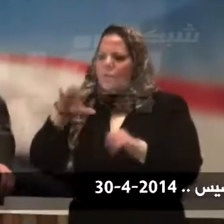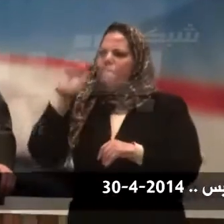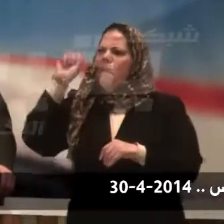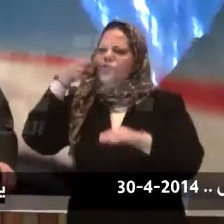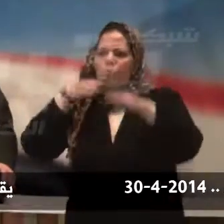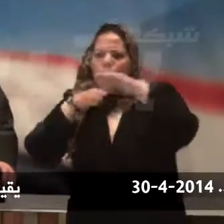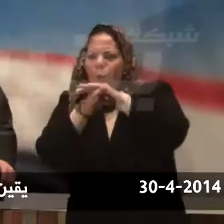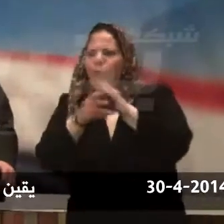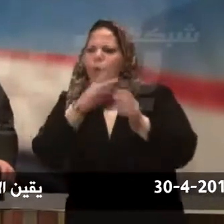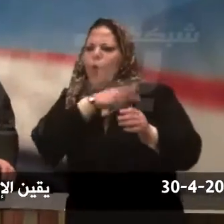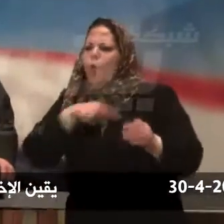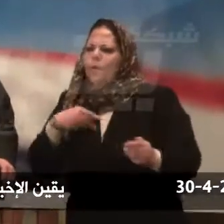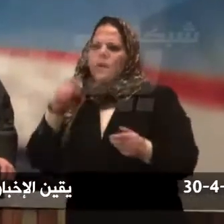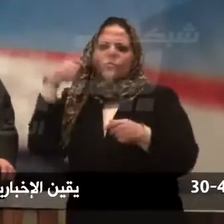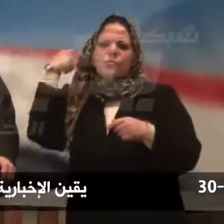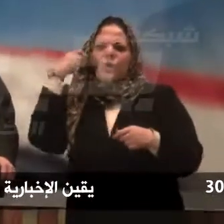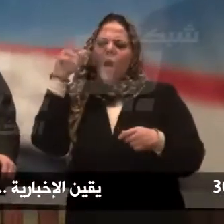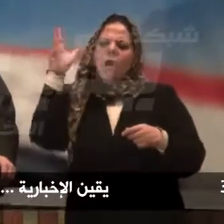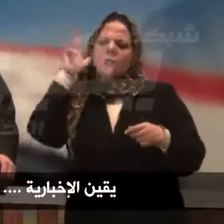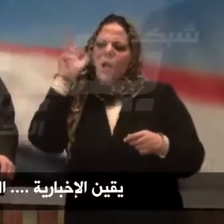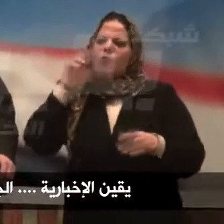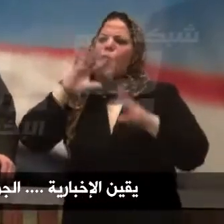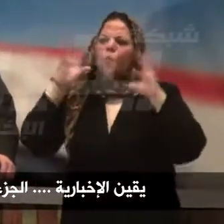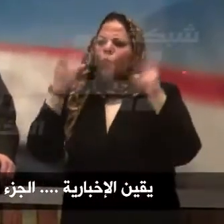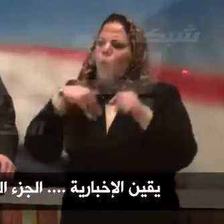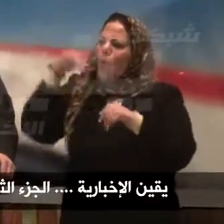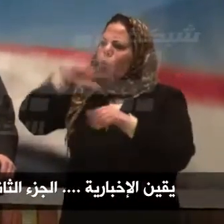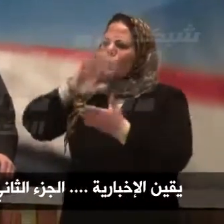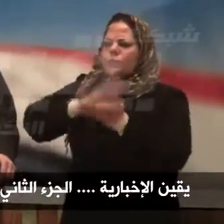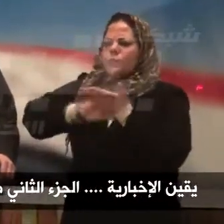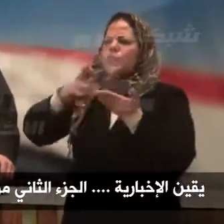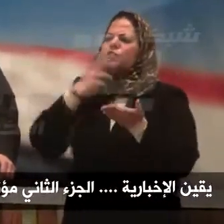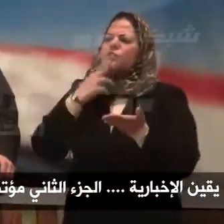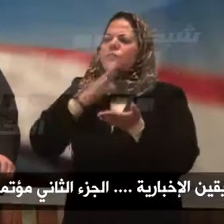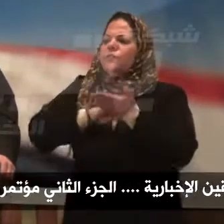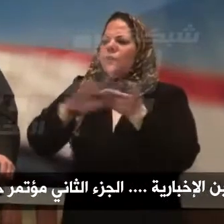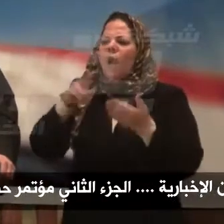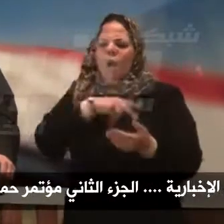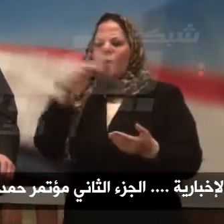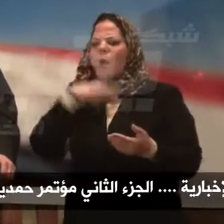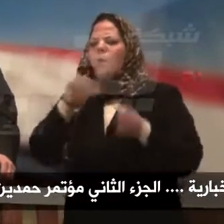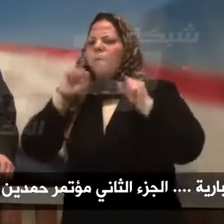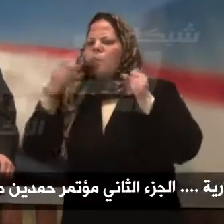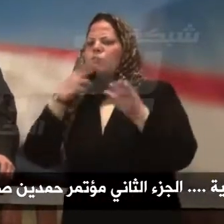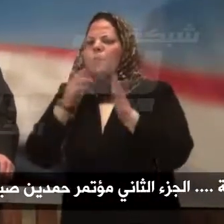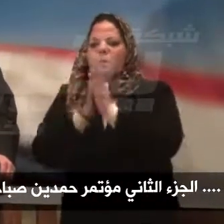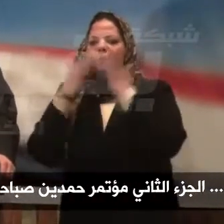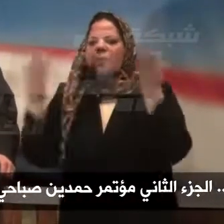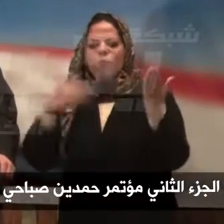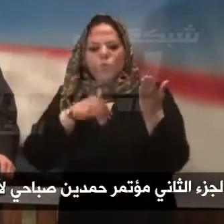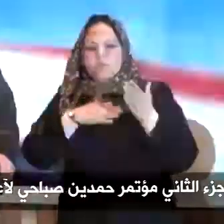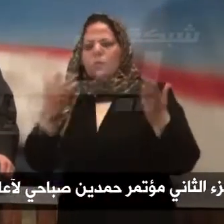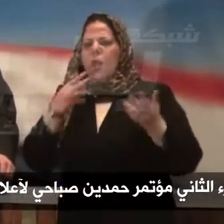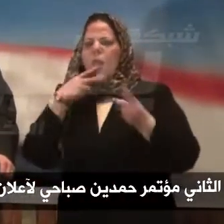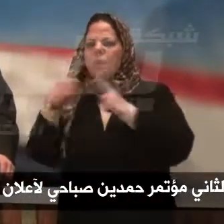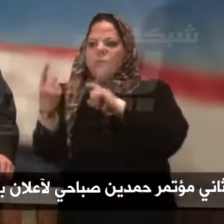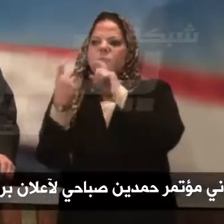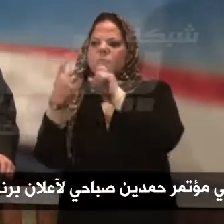ومحلياتها واعلامها قادروا على تصويب نفسها مفتوح الباب فيها